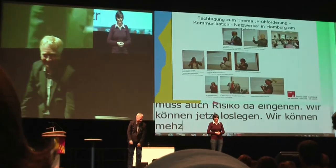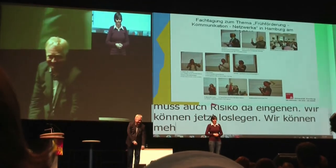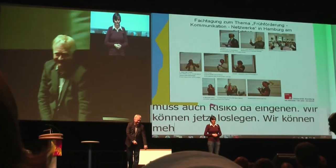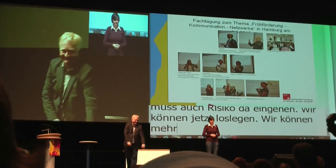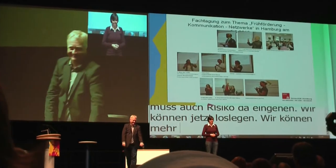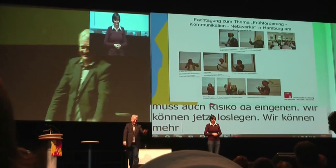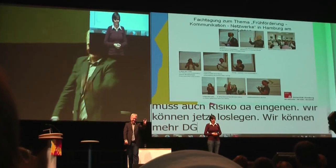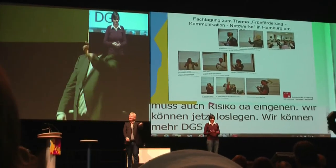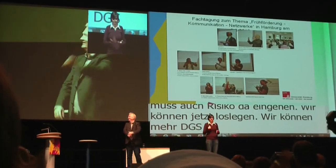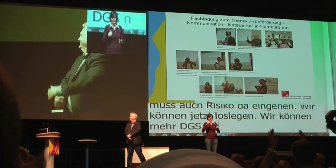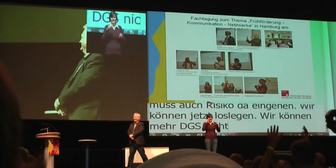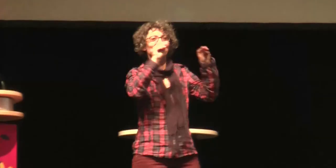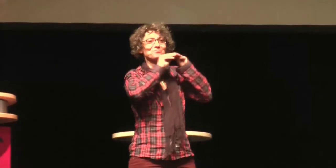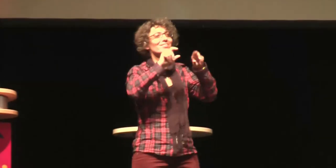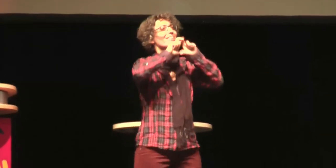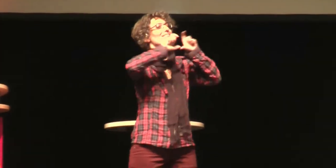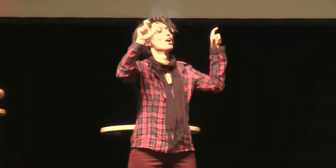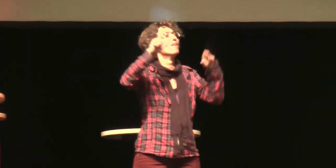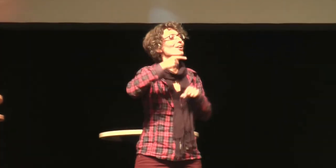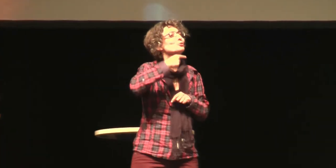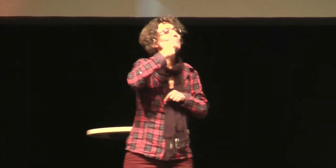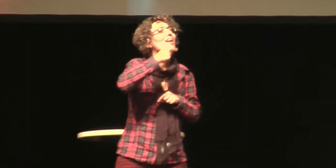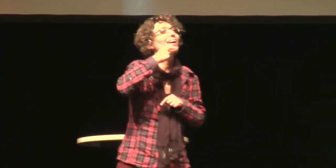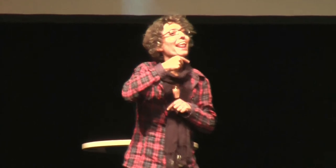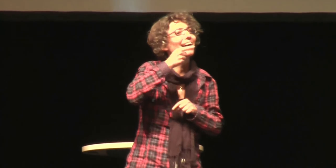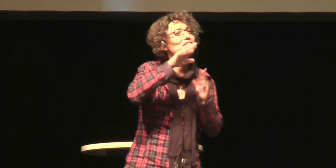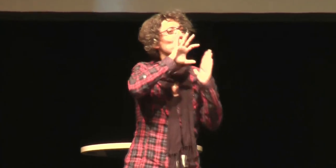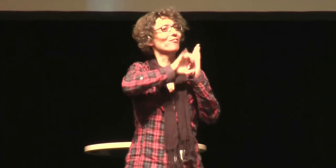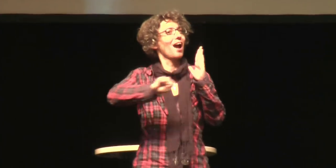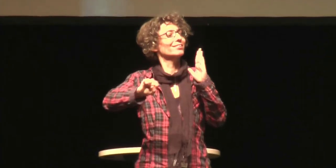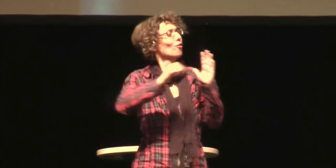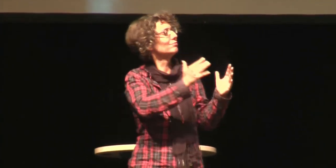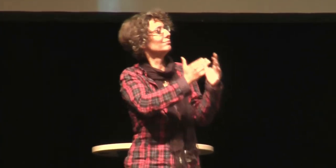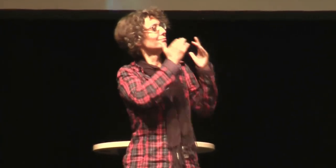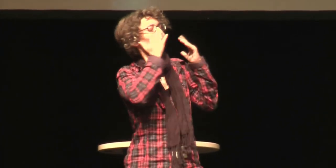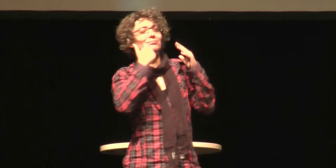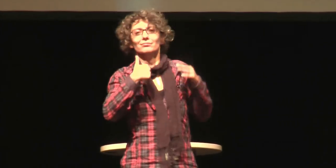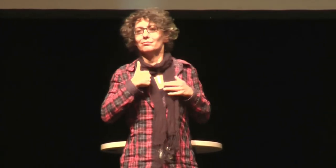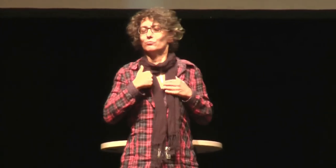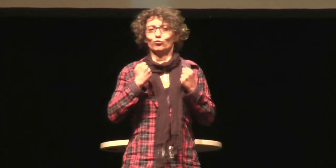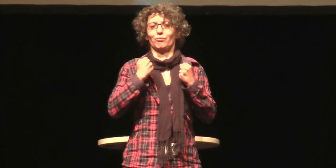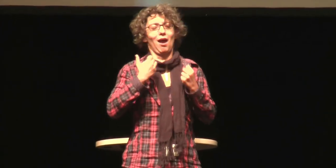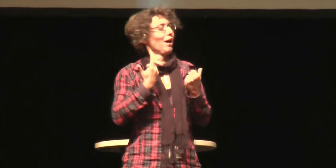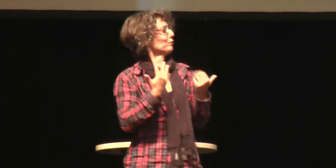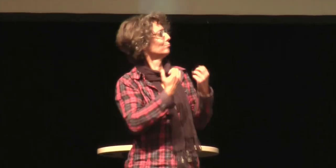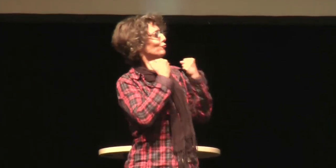heute nicht mehr möglich ist. Ich habe mir das angesehen. Und dieses Thema der Sprach- und Dekoration,